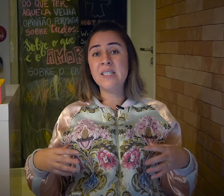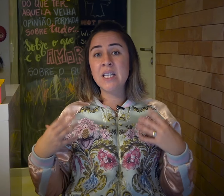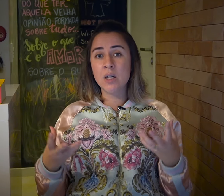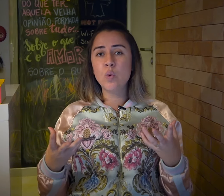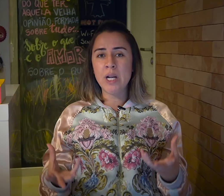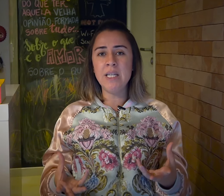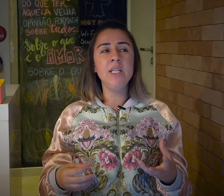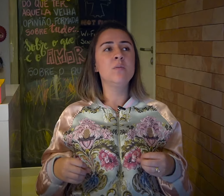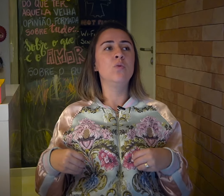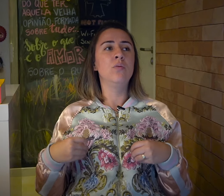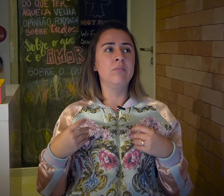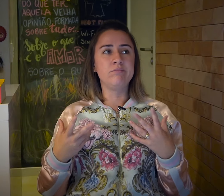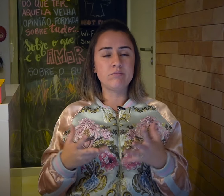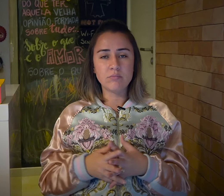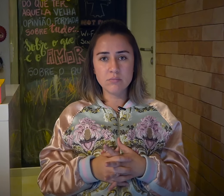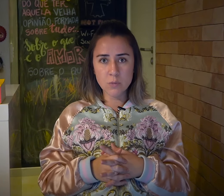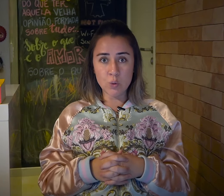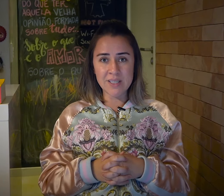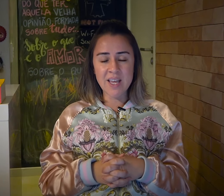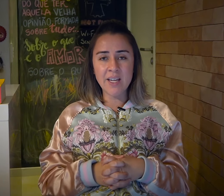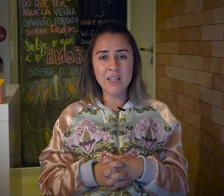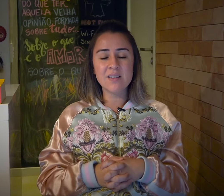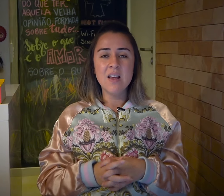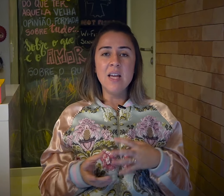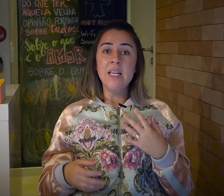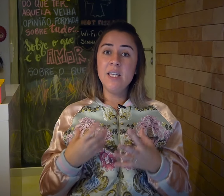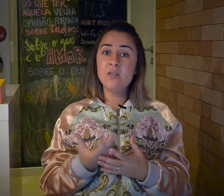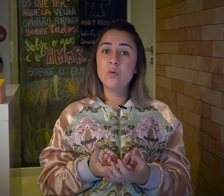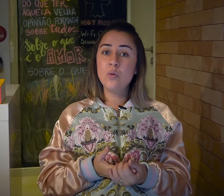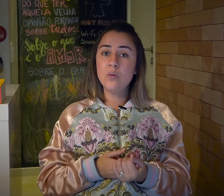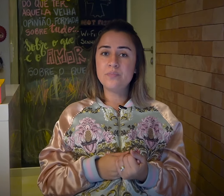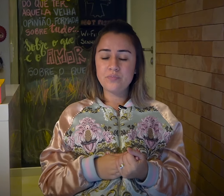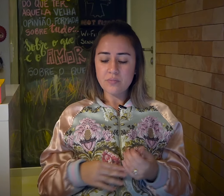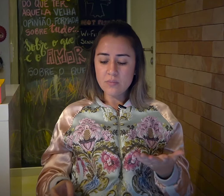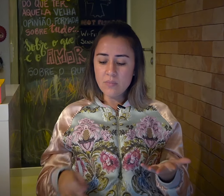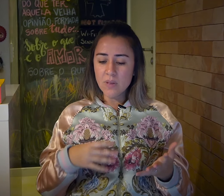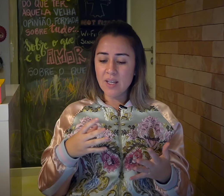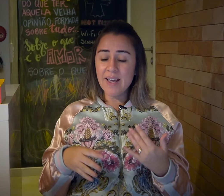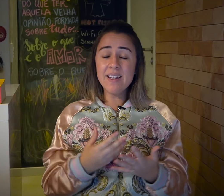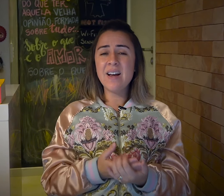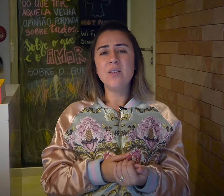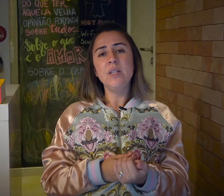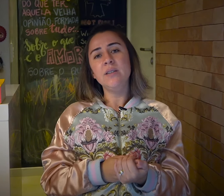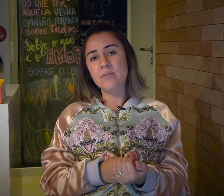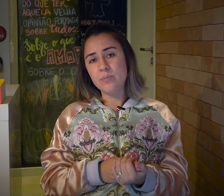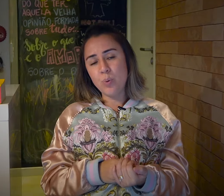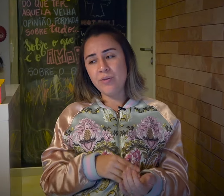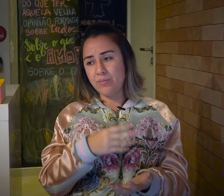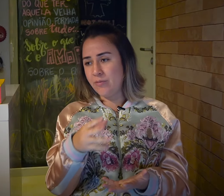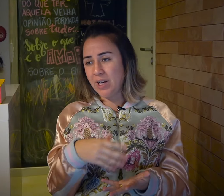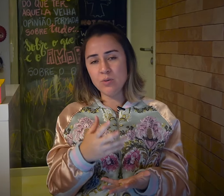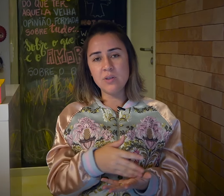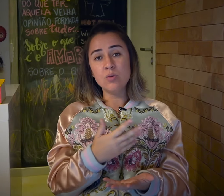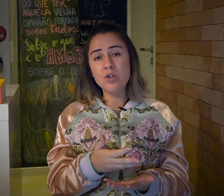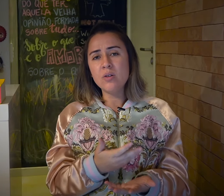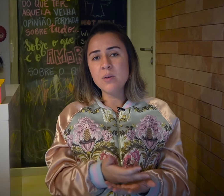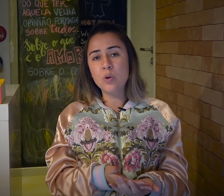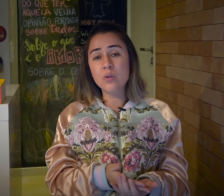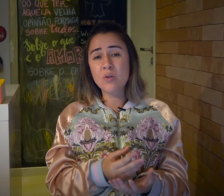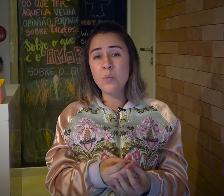ensinando oralismo com outras técnicas, e isso é narrado ali por vários estudiosos e por todos como